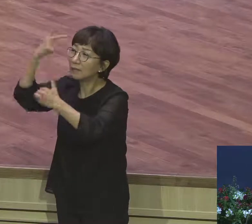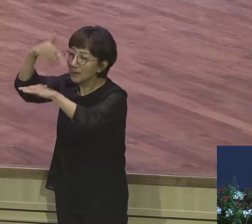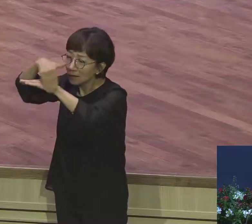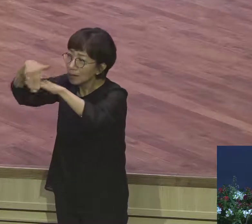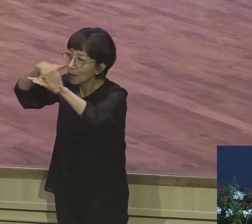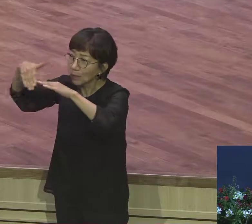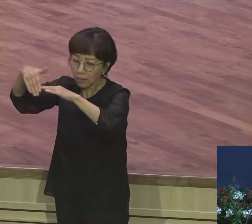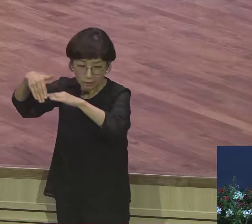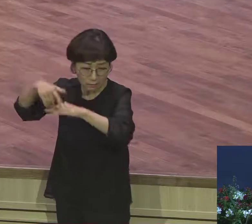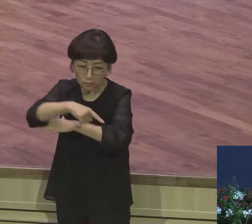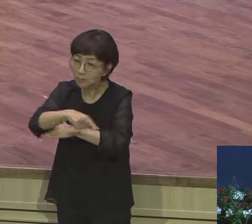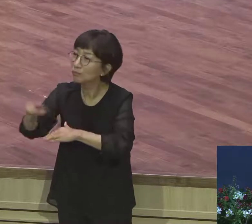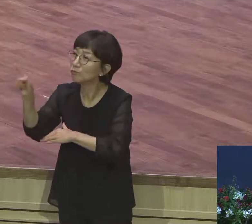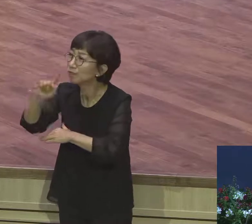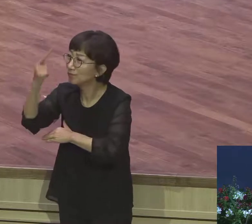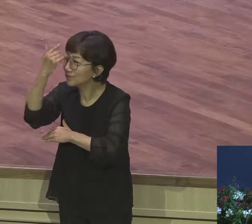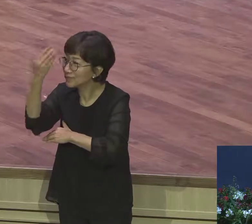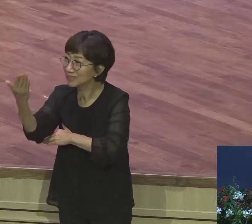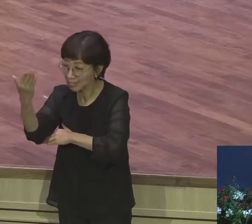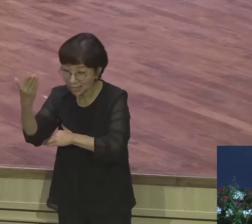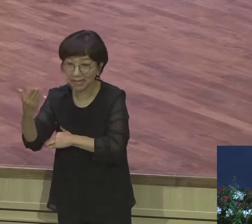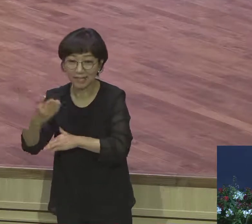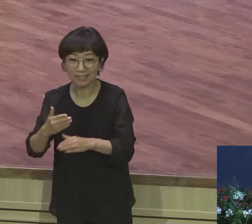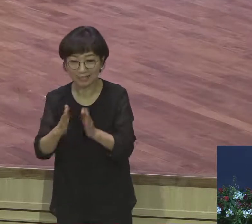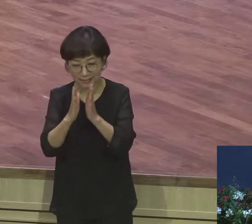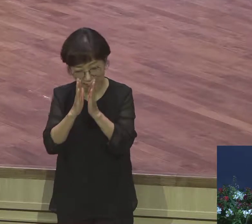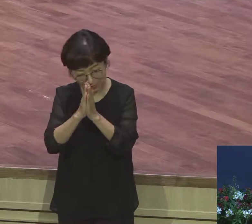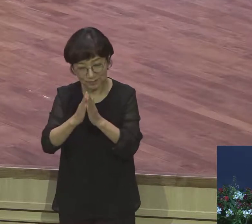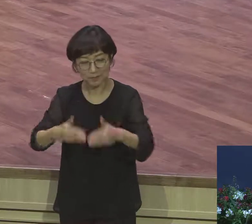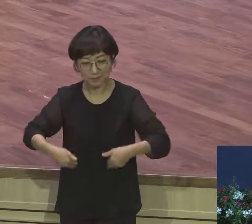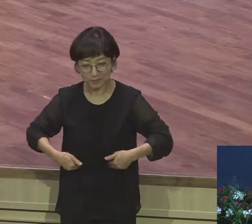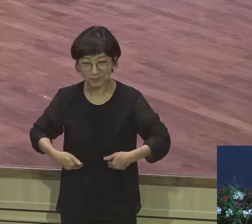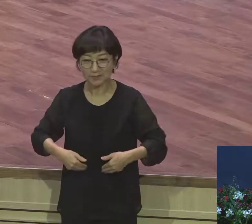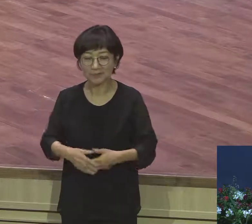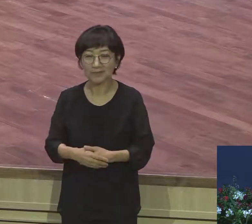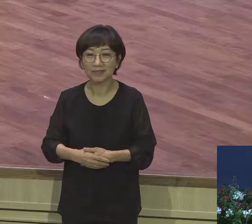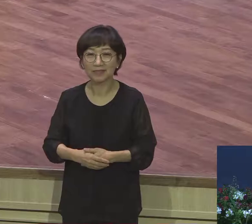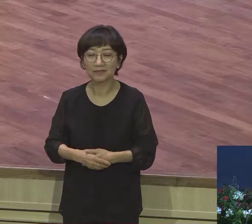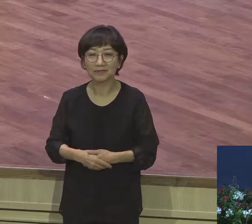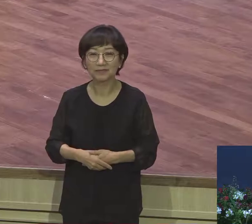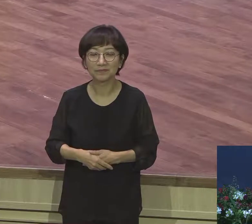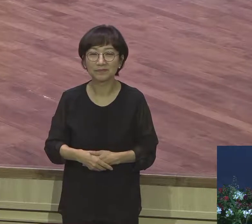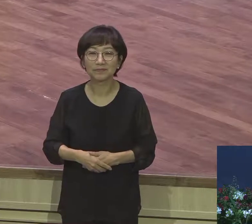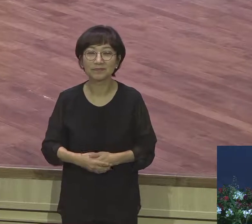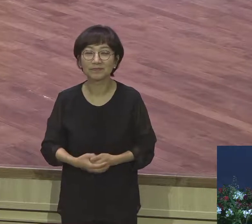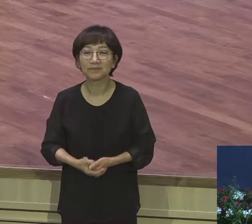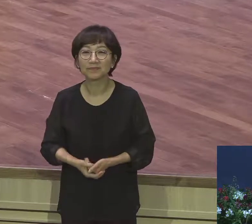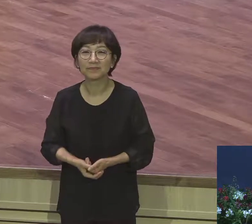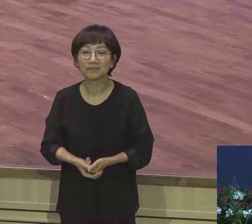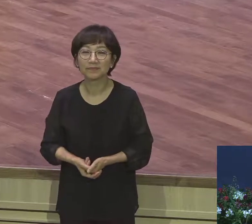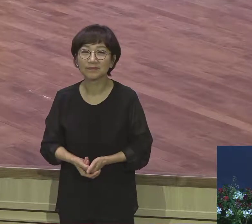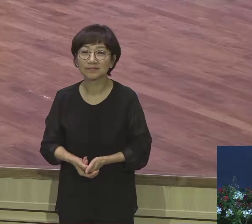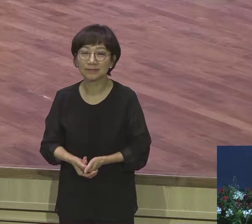하는데 하나님께서 내가 해야 될 말은 내가 해야 될 일은 무엇입니까